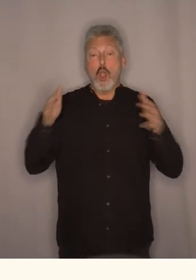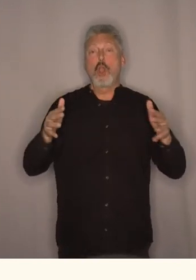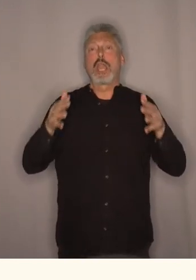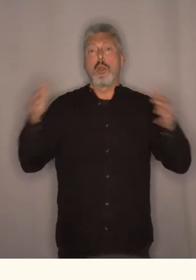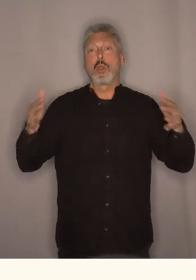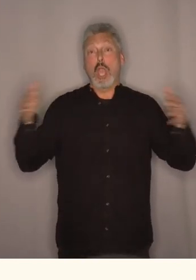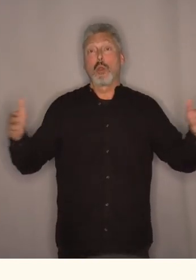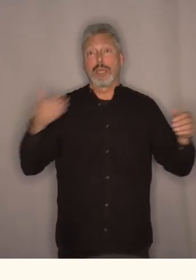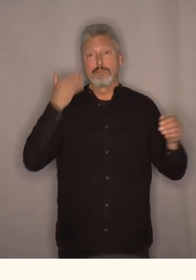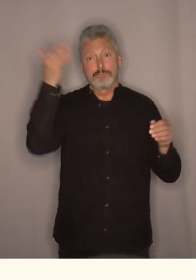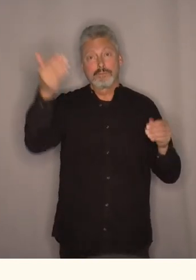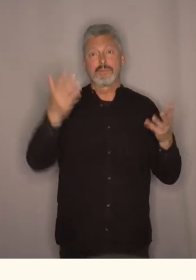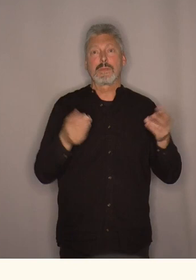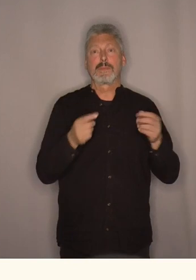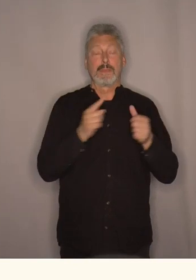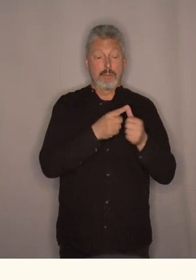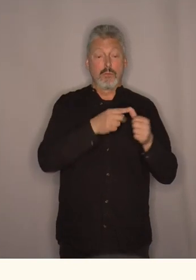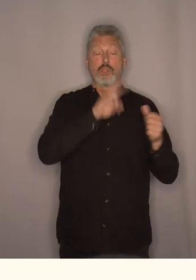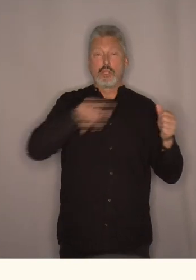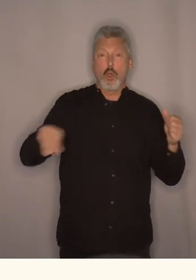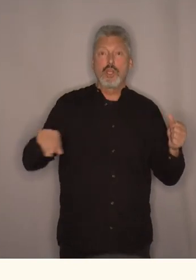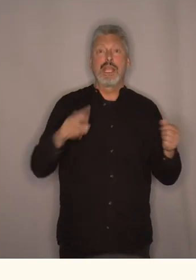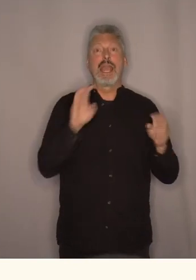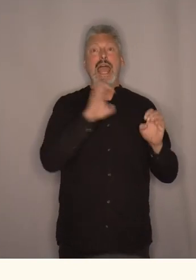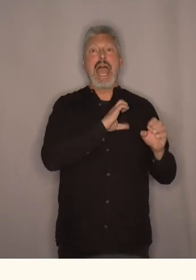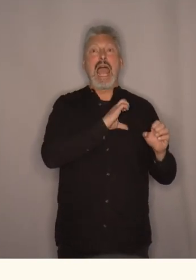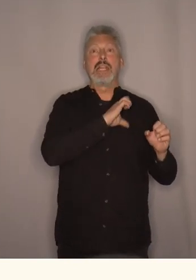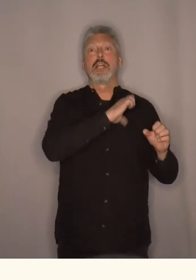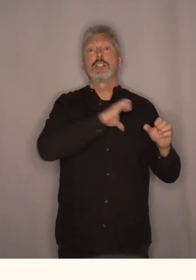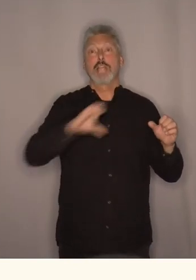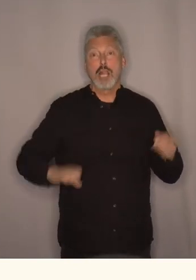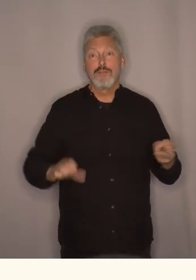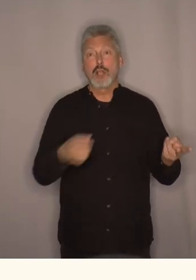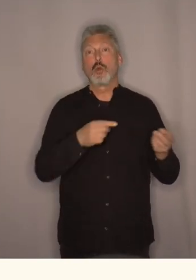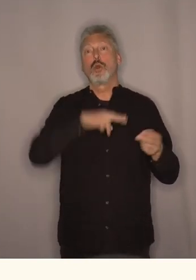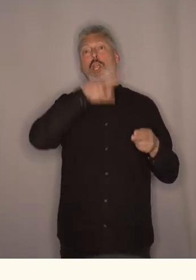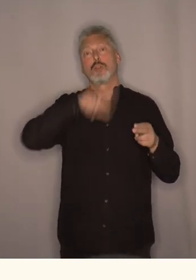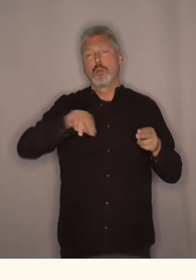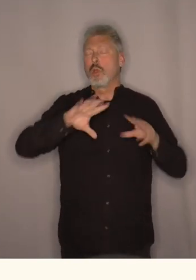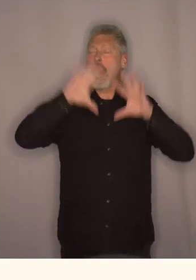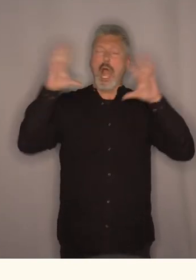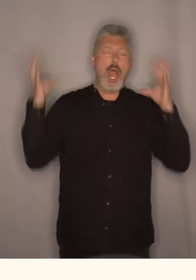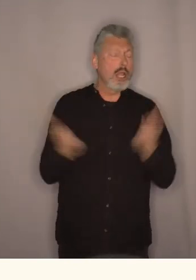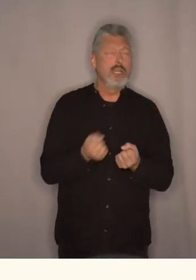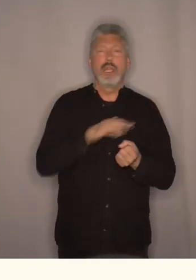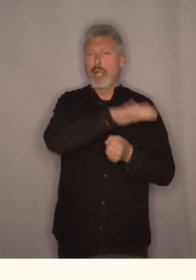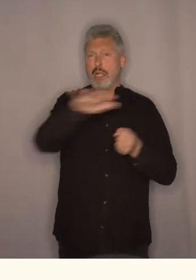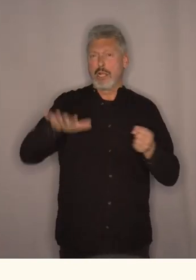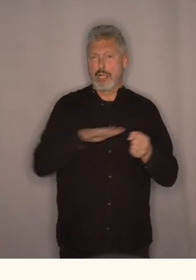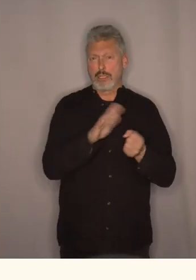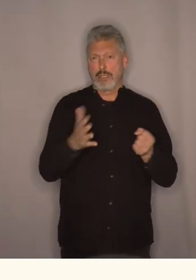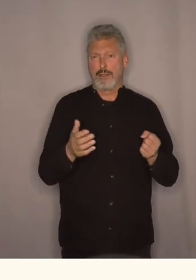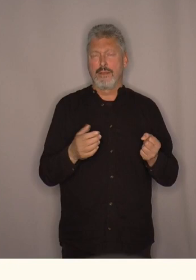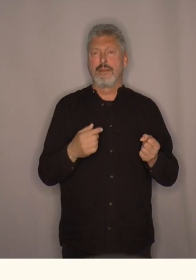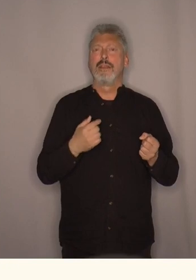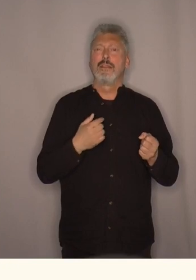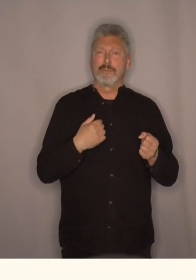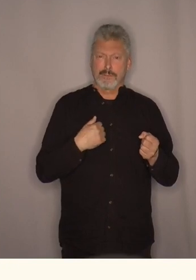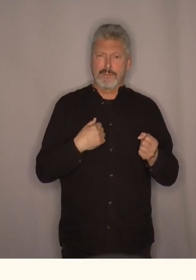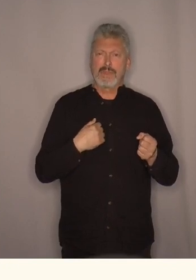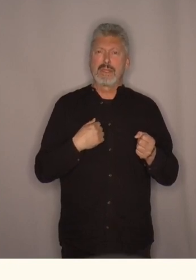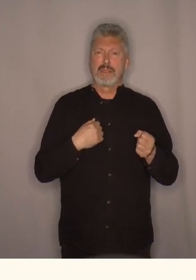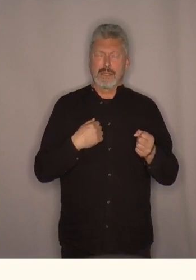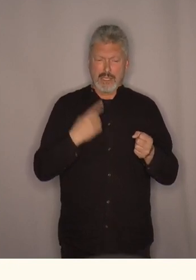Dette gjelder både her i Norge, men det gjelder også i El Salvador, og det gjelder i alle land. Jeg tenker at alle,